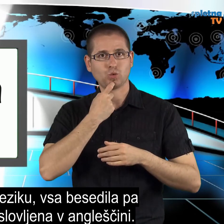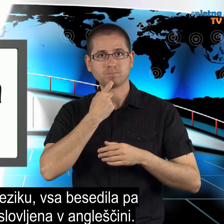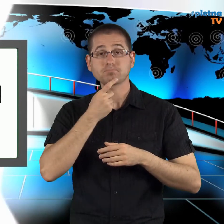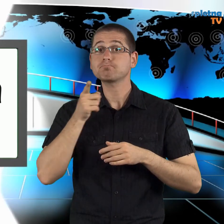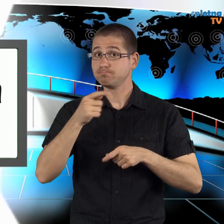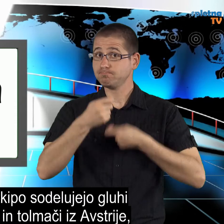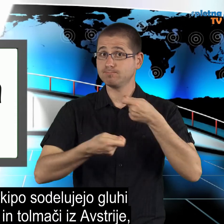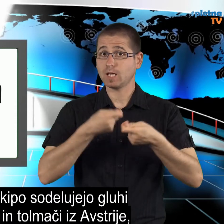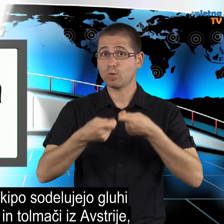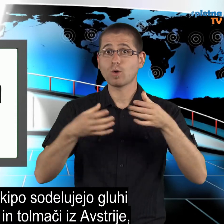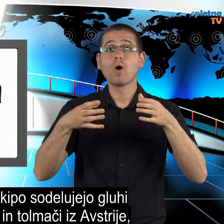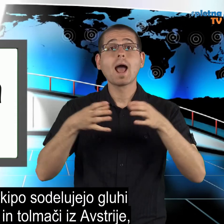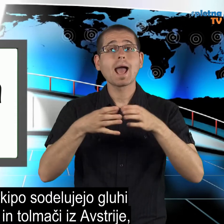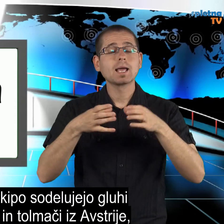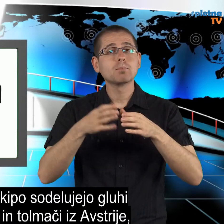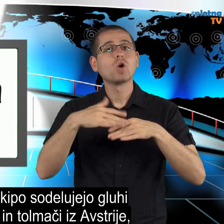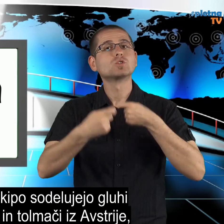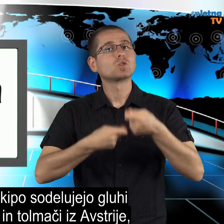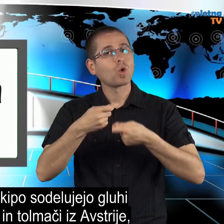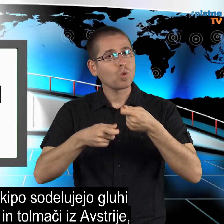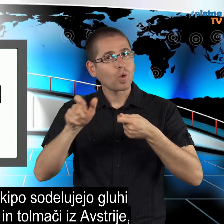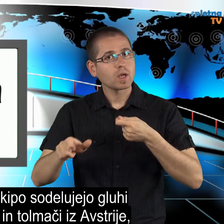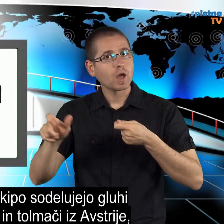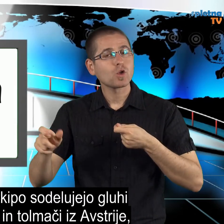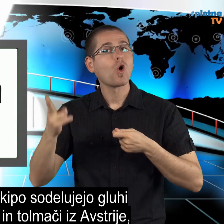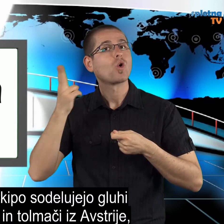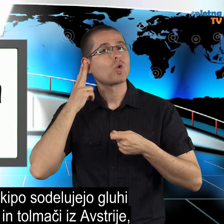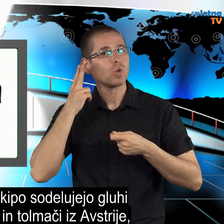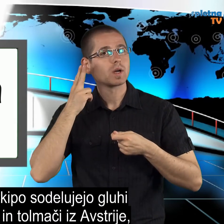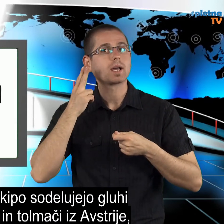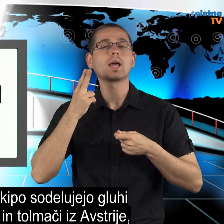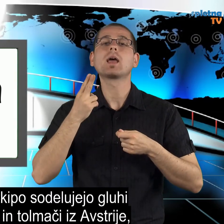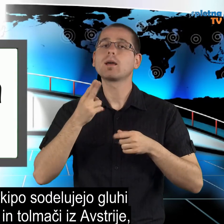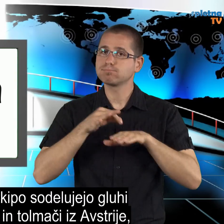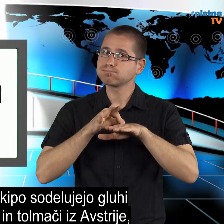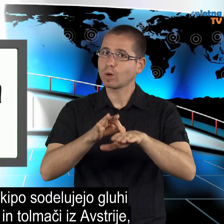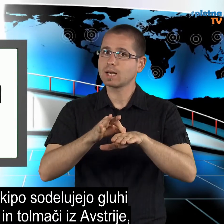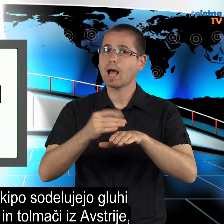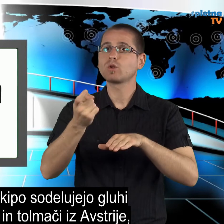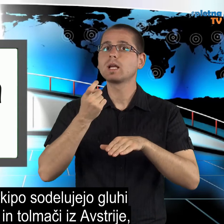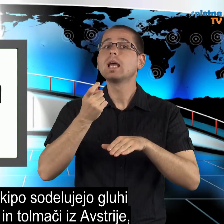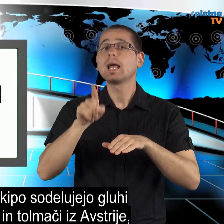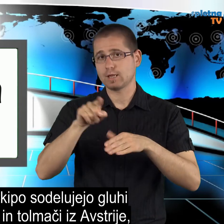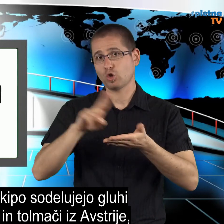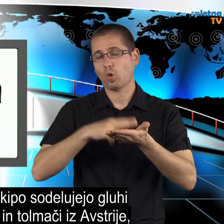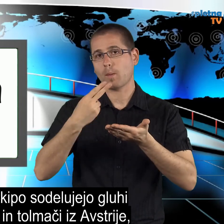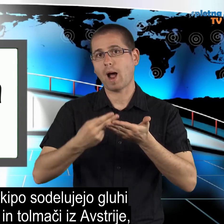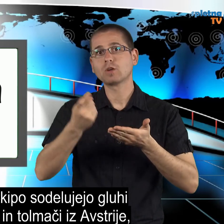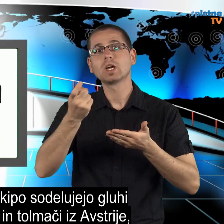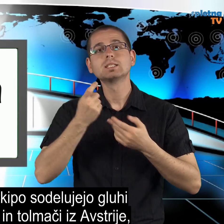V delovni ekipi sodelujejo gluhi moderatorji in tolmači iz Avstrije, Danske, Nigerije in